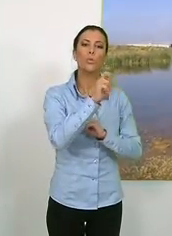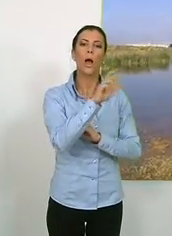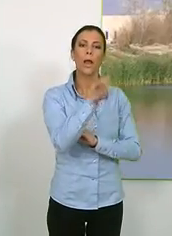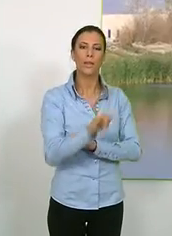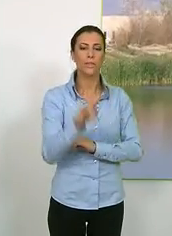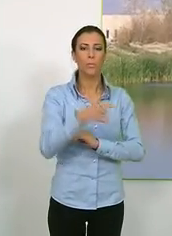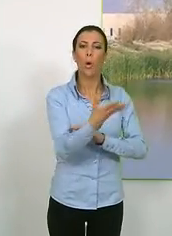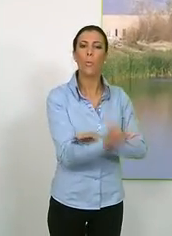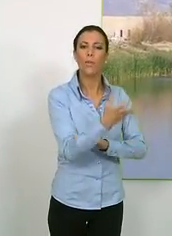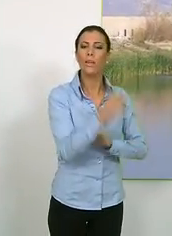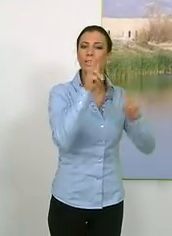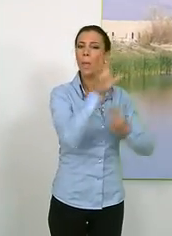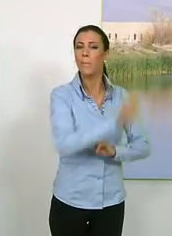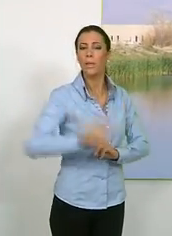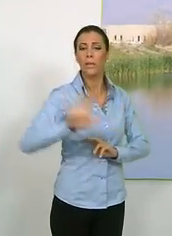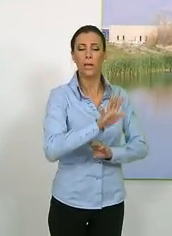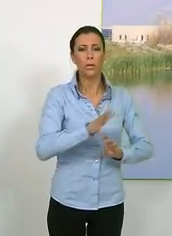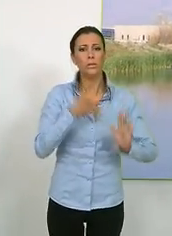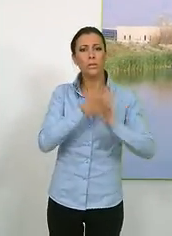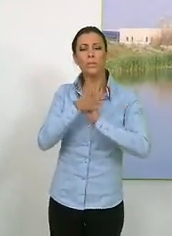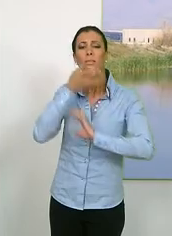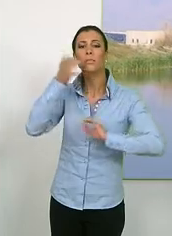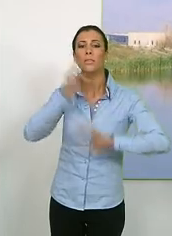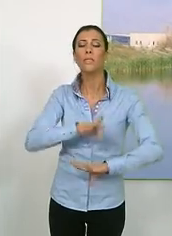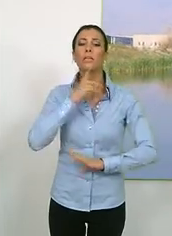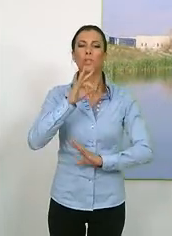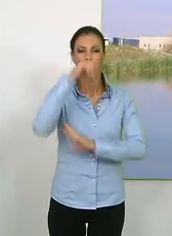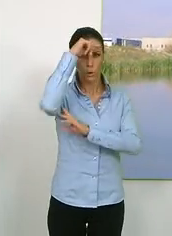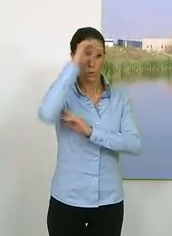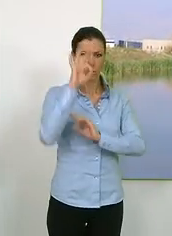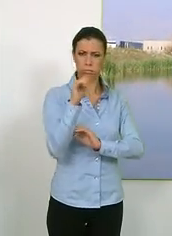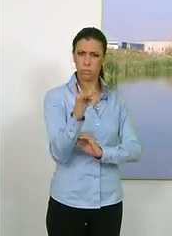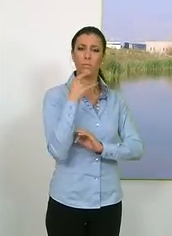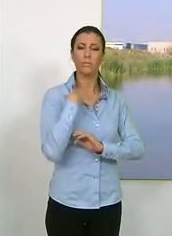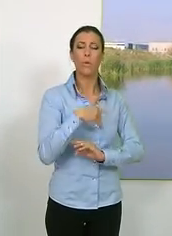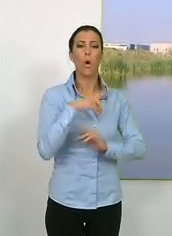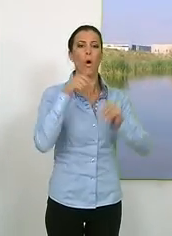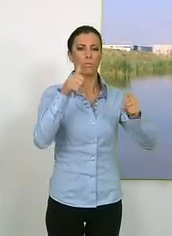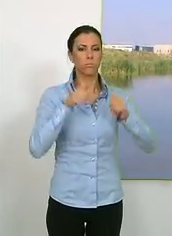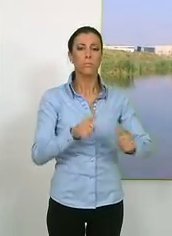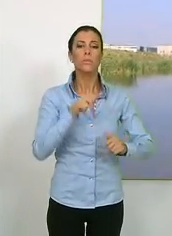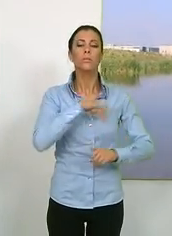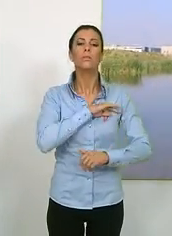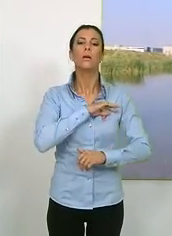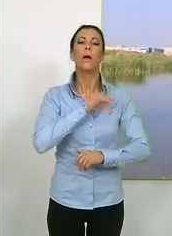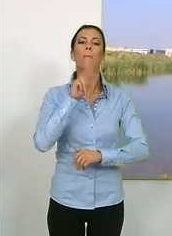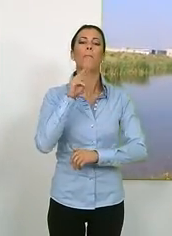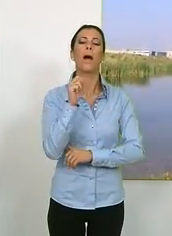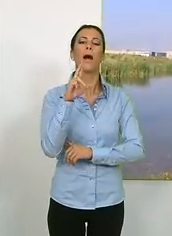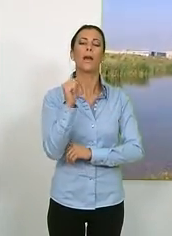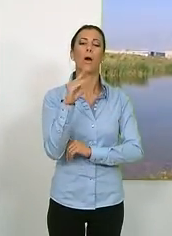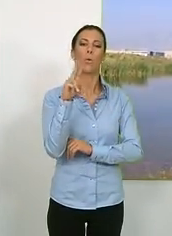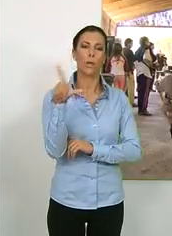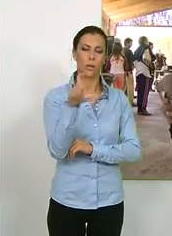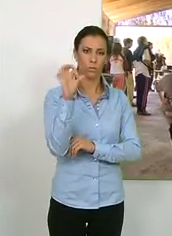y los humedales mediterráneos impartida por el doctor en ciencias biológicas Mariano Paracuellos. La charca de